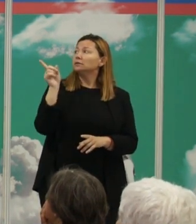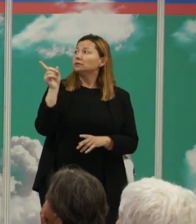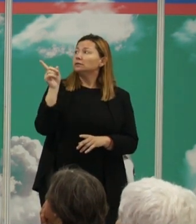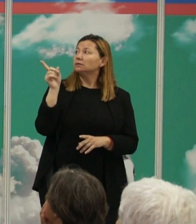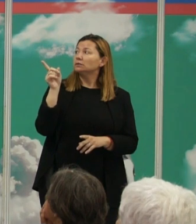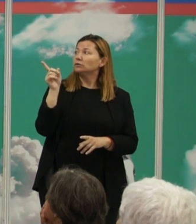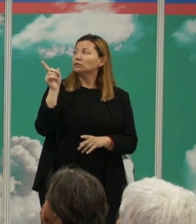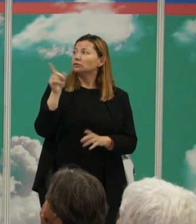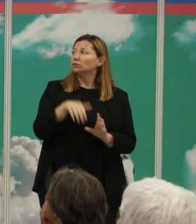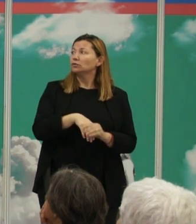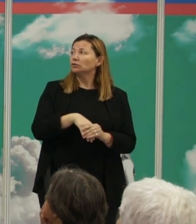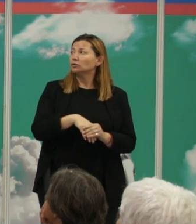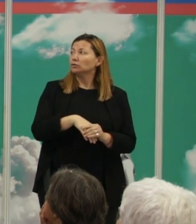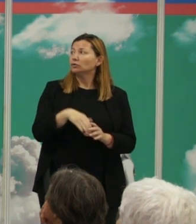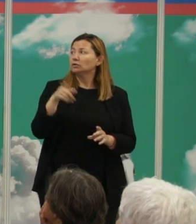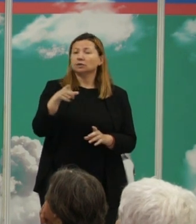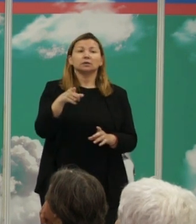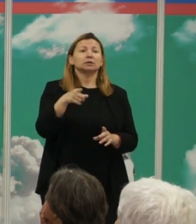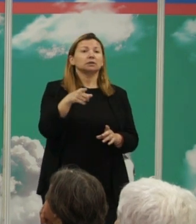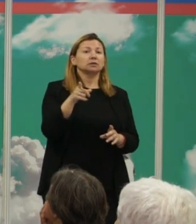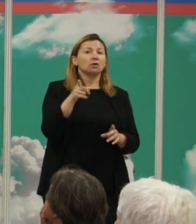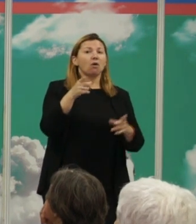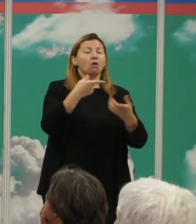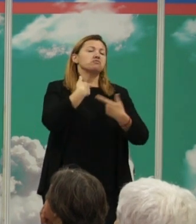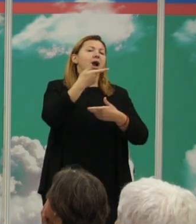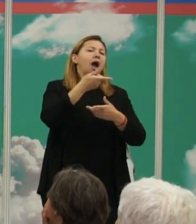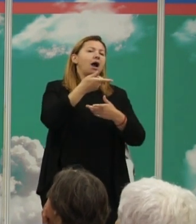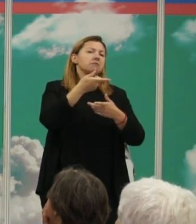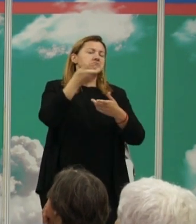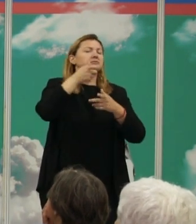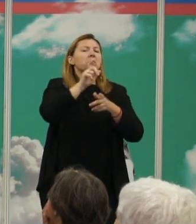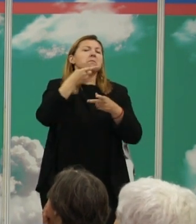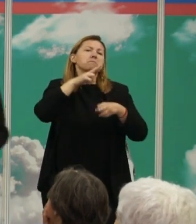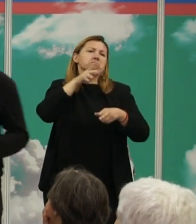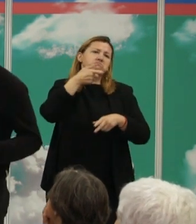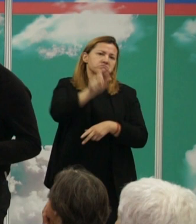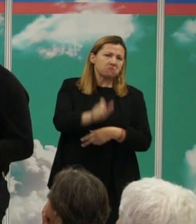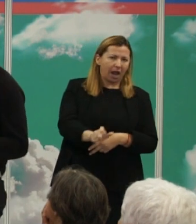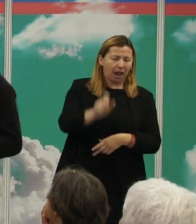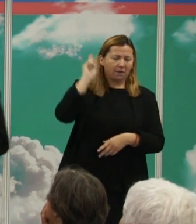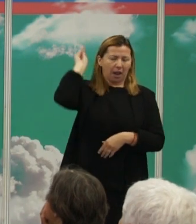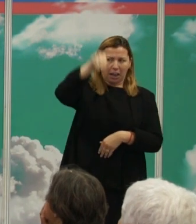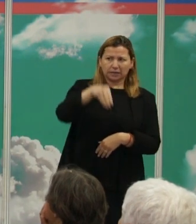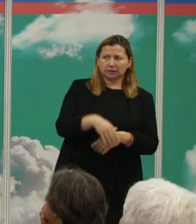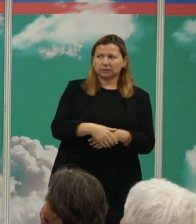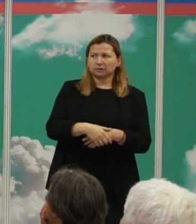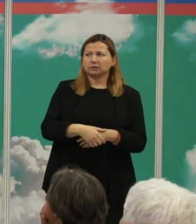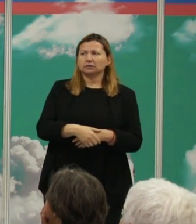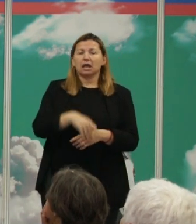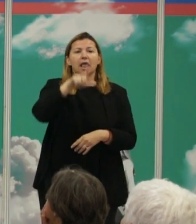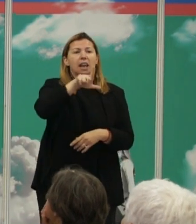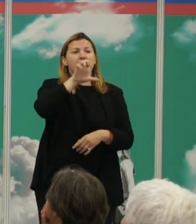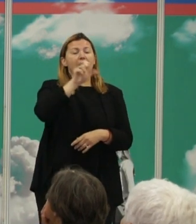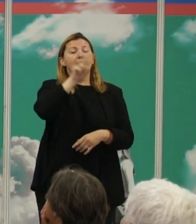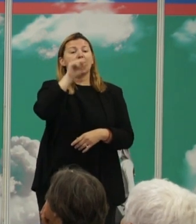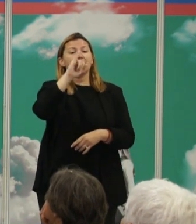famoso dictum, con el famoso aforismo de Homo hominis lucusens. Básicamente la idea que mantiene en el Leviatán Hobbes,